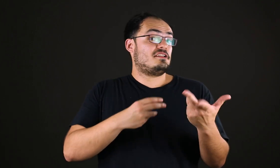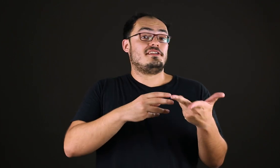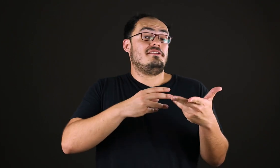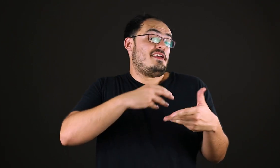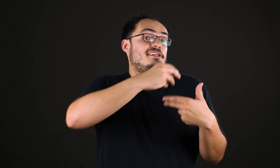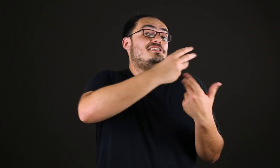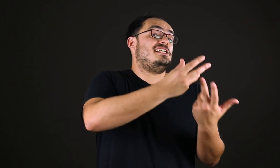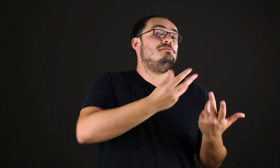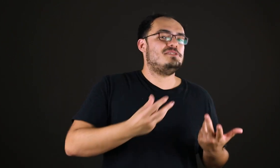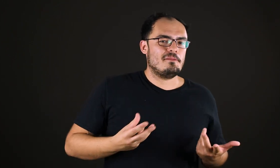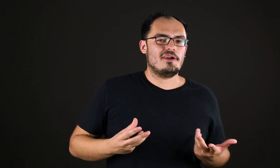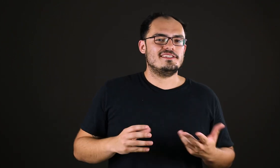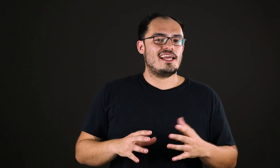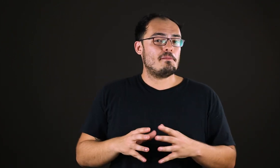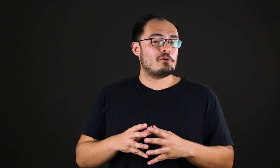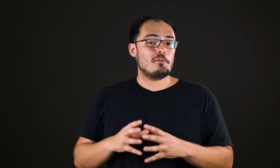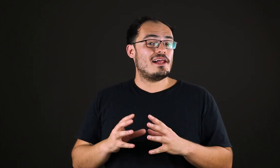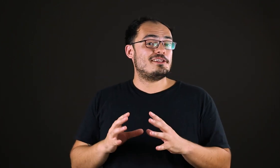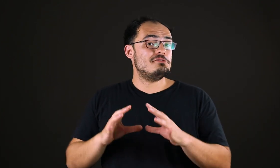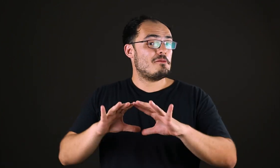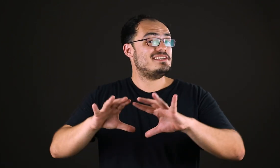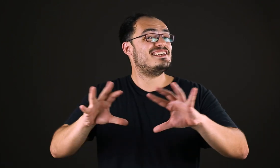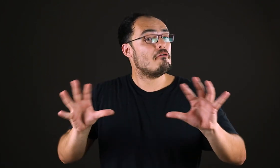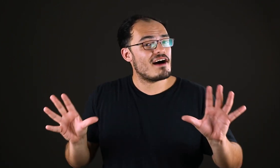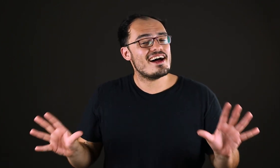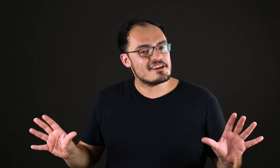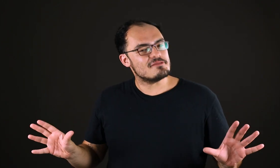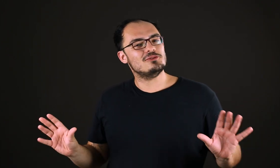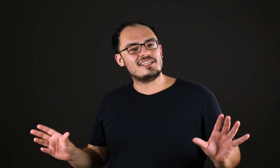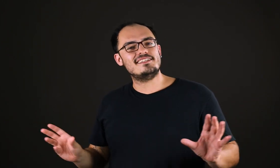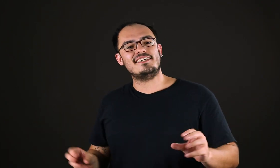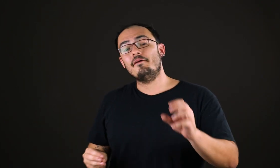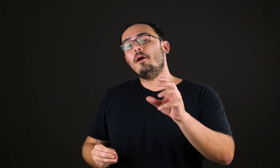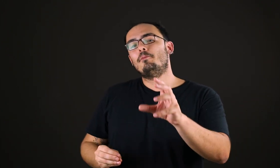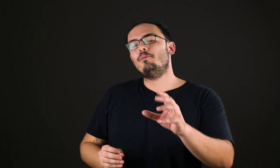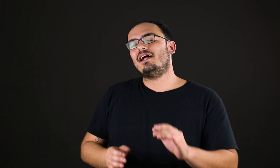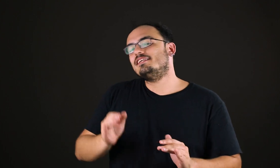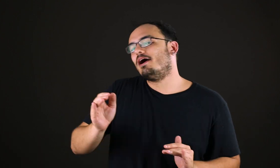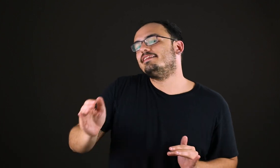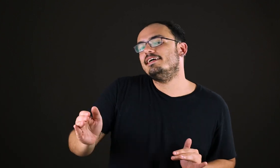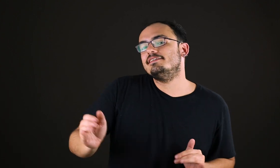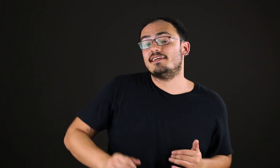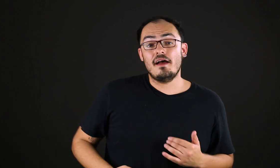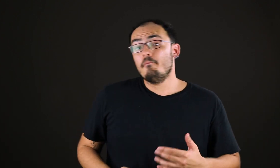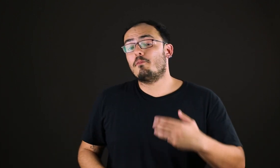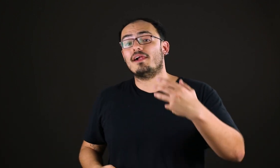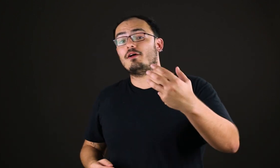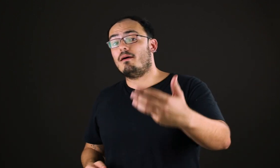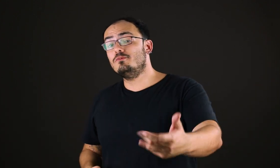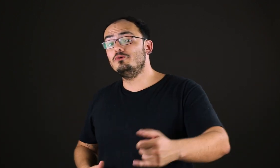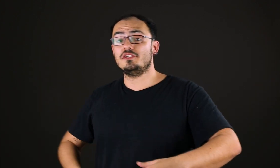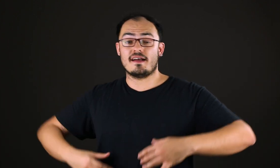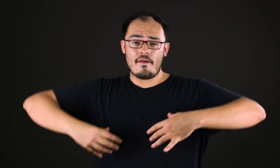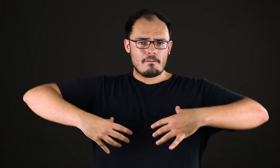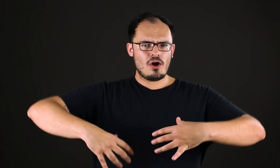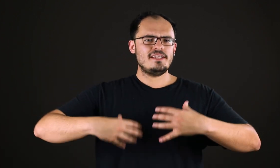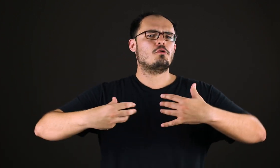arte egípcia, por exemplo, que o Platão dá uma salvada, vamos dizer assim. Para o Platão, dança, para o Platão, a música, podem